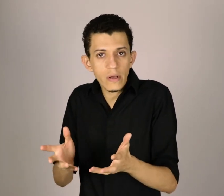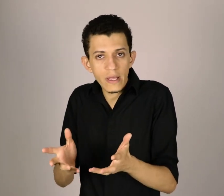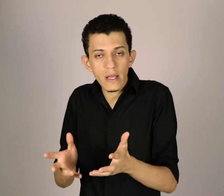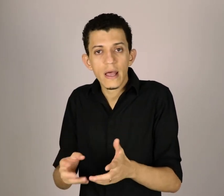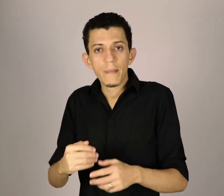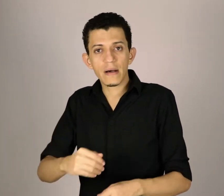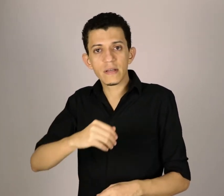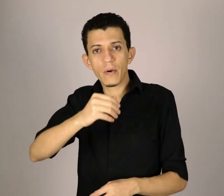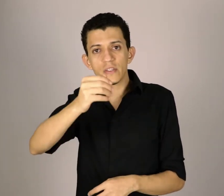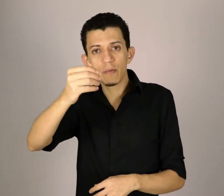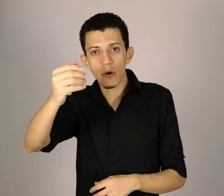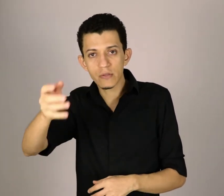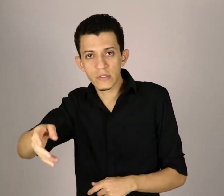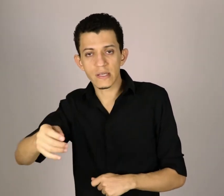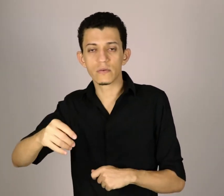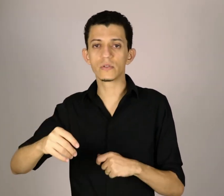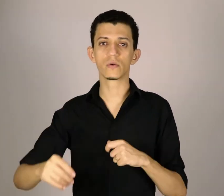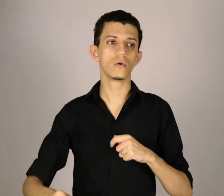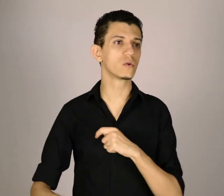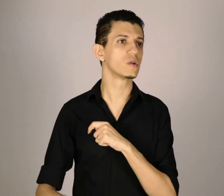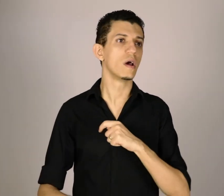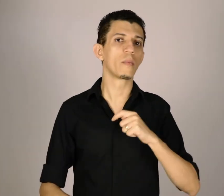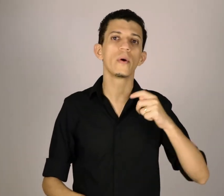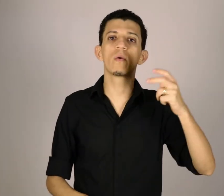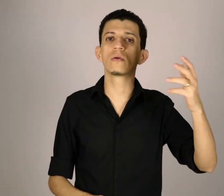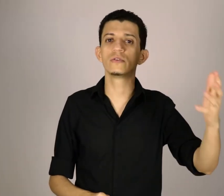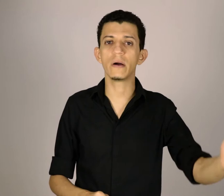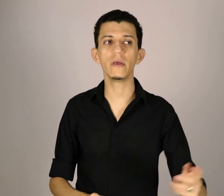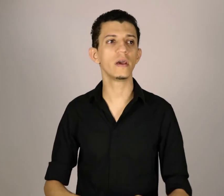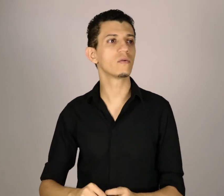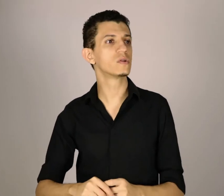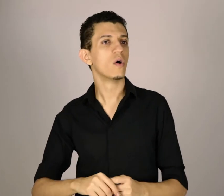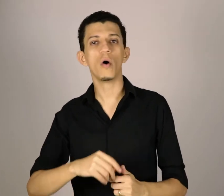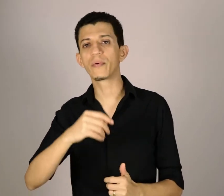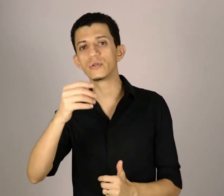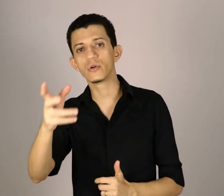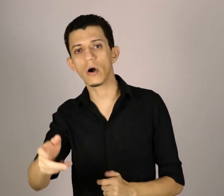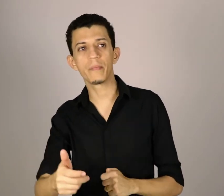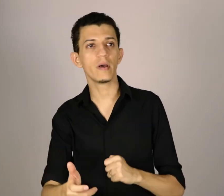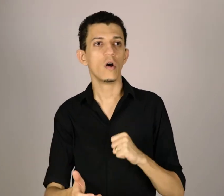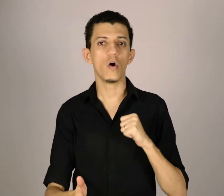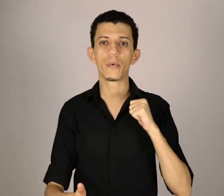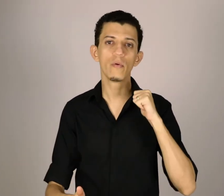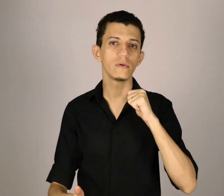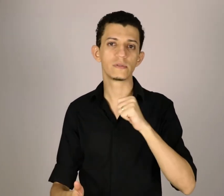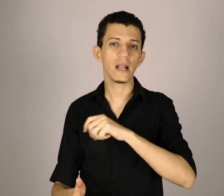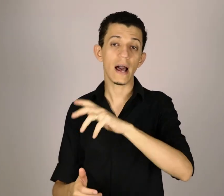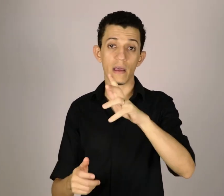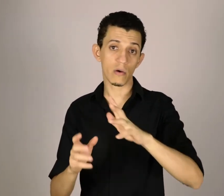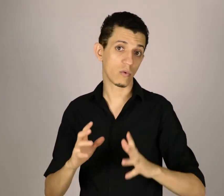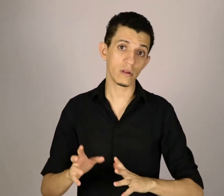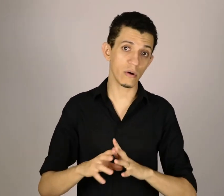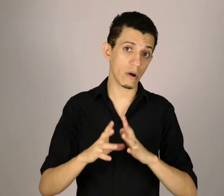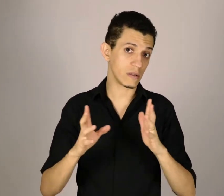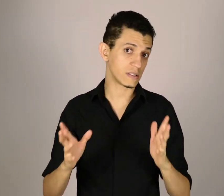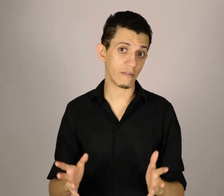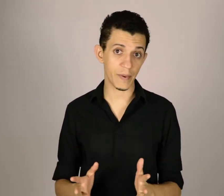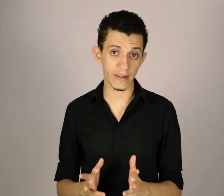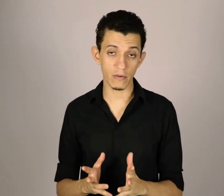ainda, mas você pode ir para uma associação de surdos, para um encontro de amigos, ou para um shopping, ou para um, sei lá, quando eu estava aprendendo